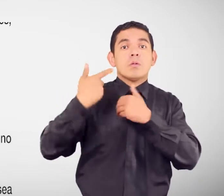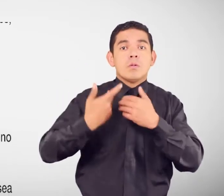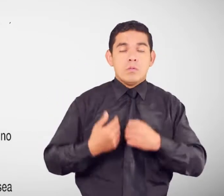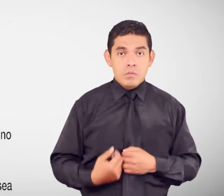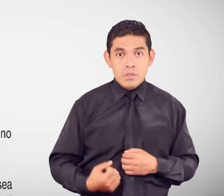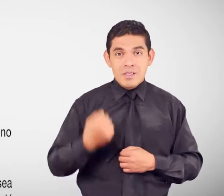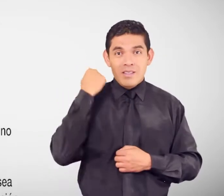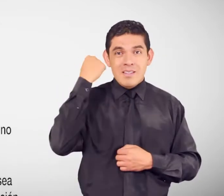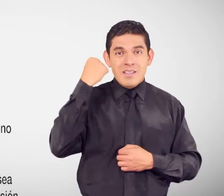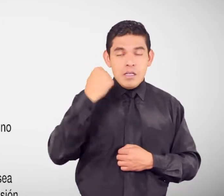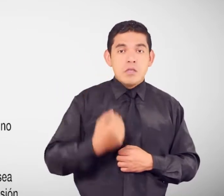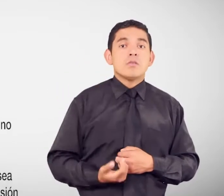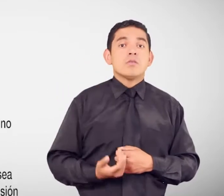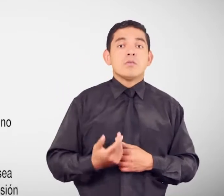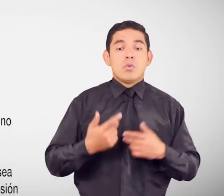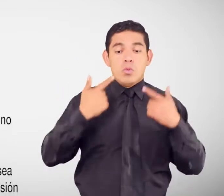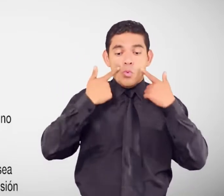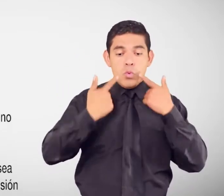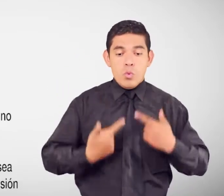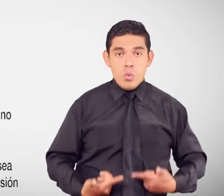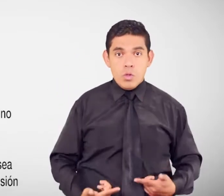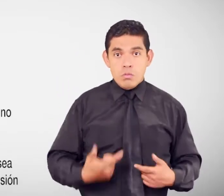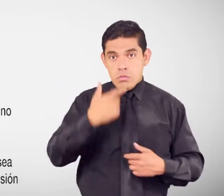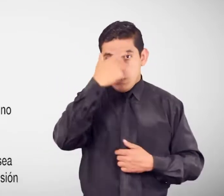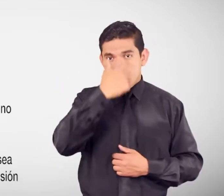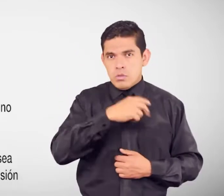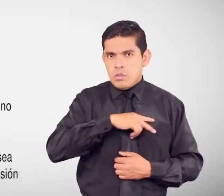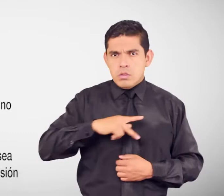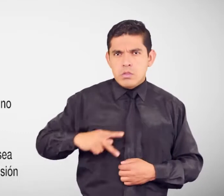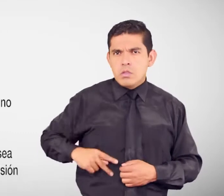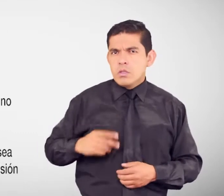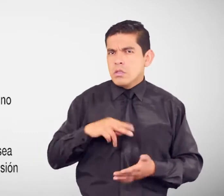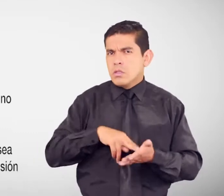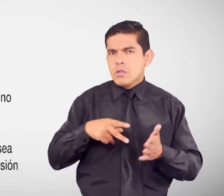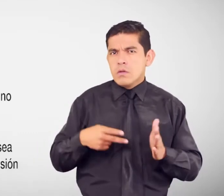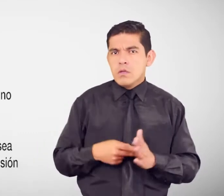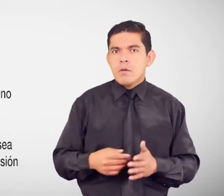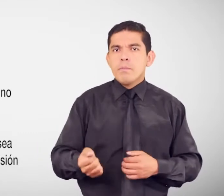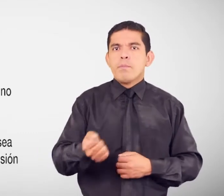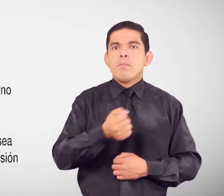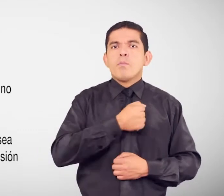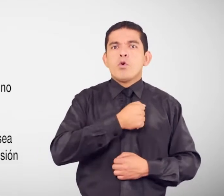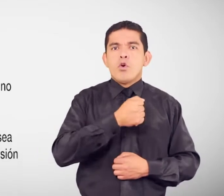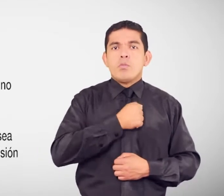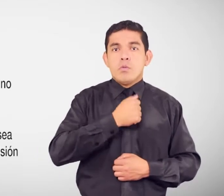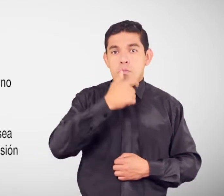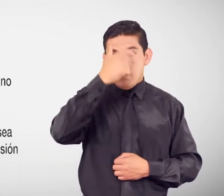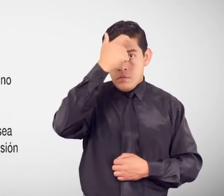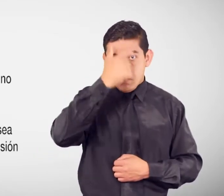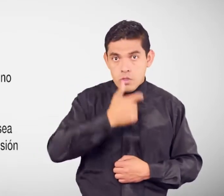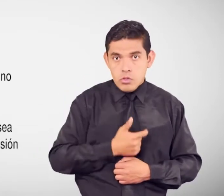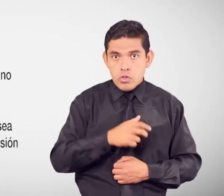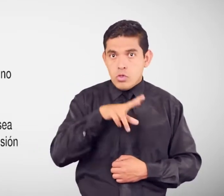¿En qué consiste? Es la potestad Que tiene la persona De no sufrir daño En su estructura Física O psicológica